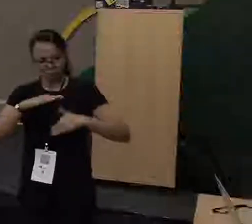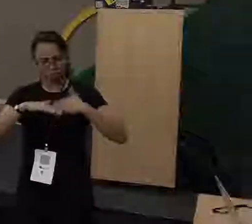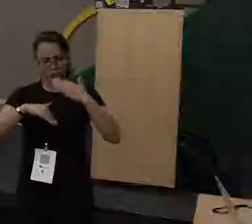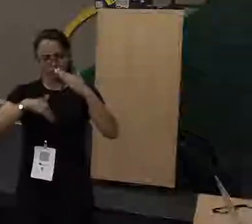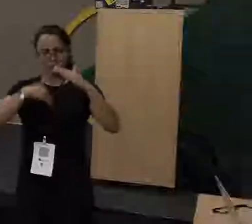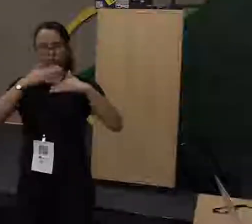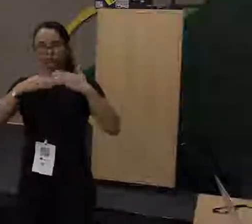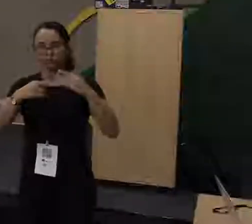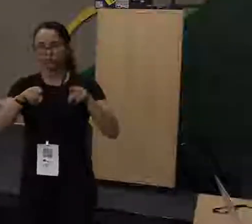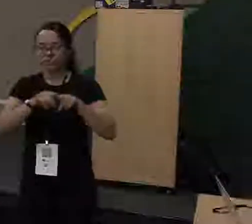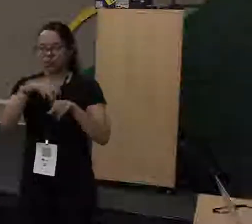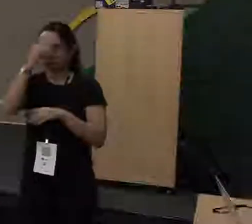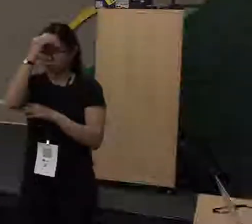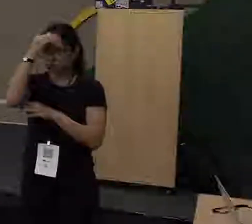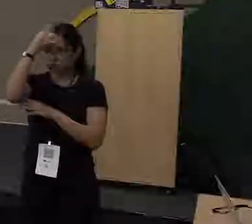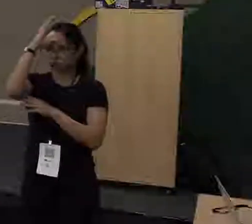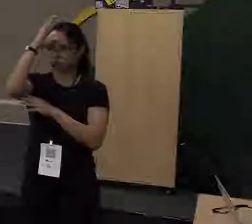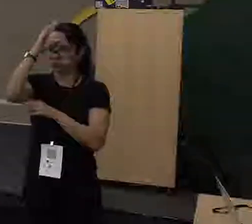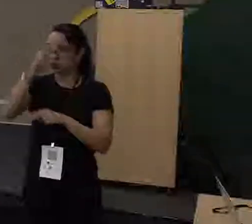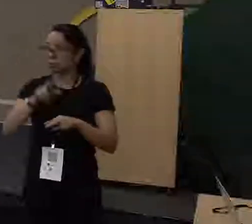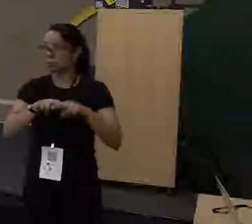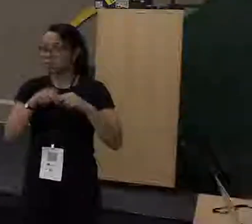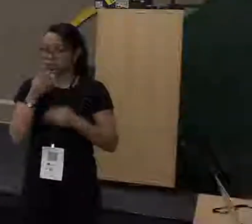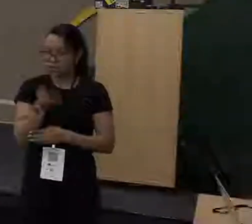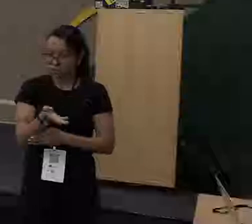adquirir muito conhecimento graças a isso.